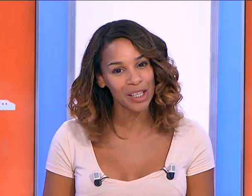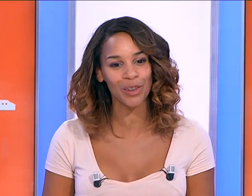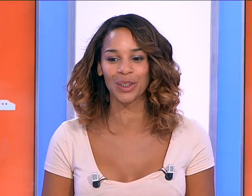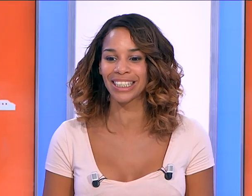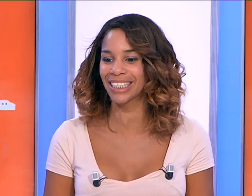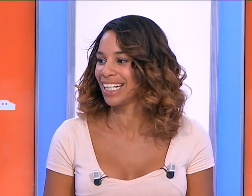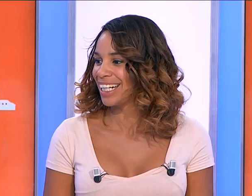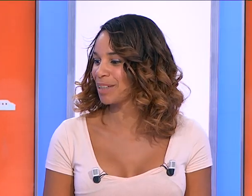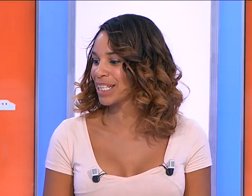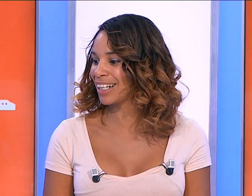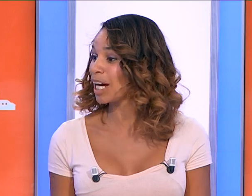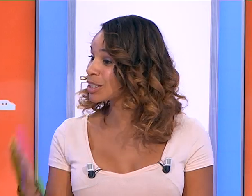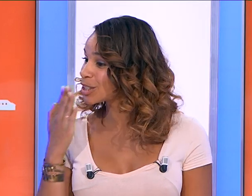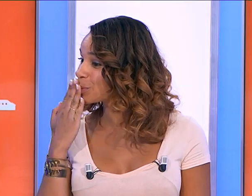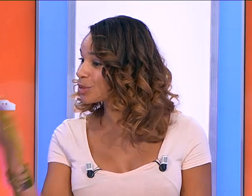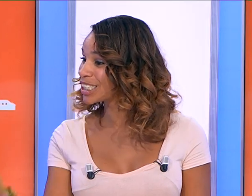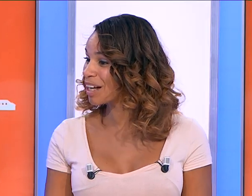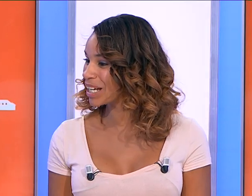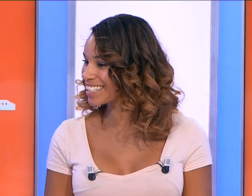les vendredis, eh bien... Ah oui, j'ai oublié de vous dire merci.